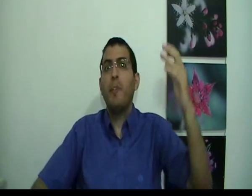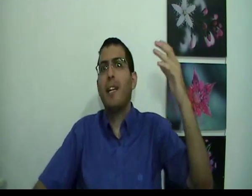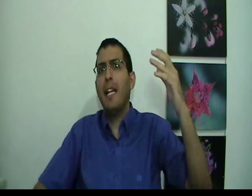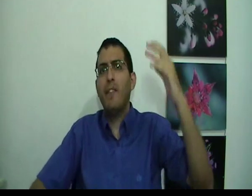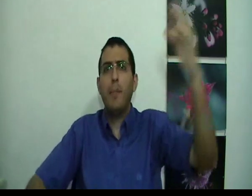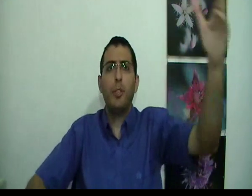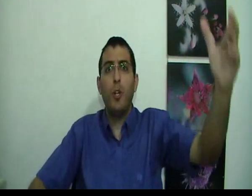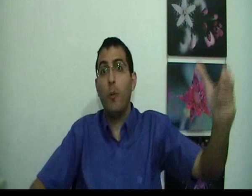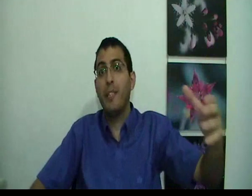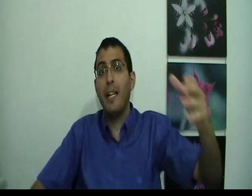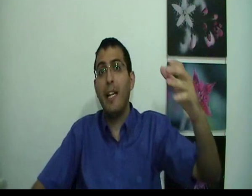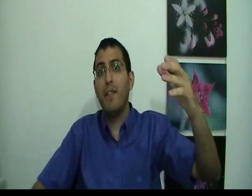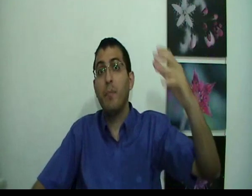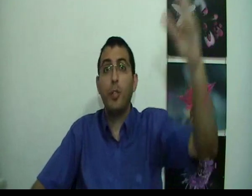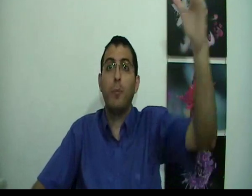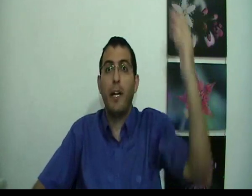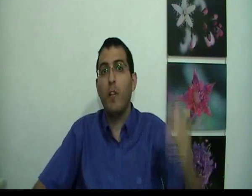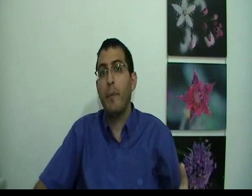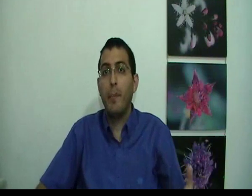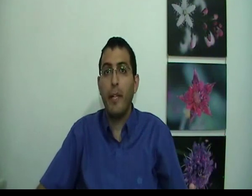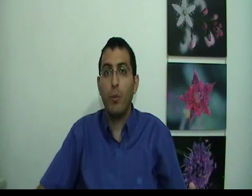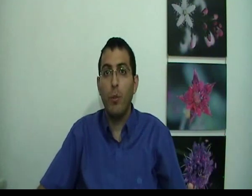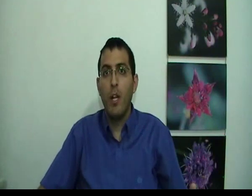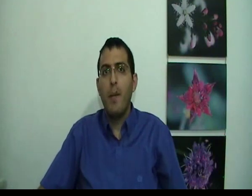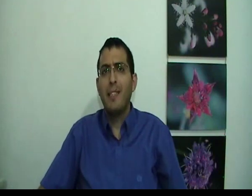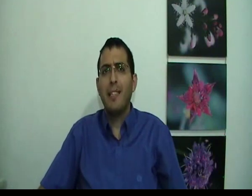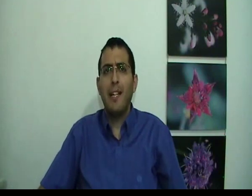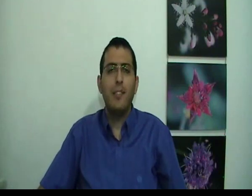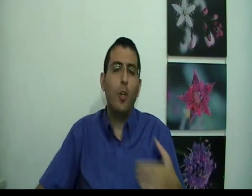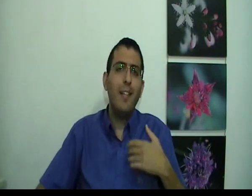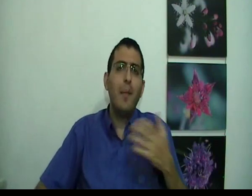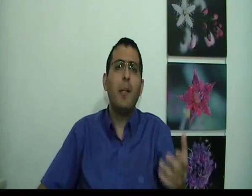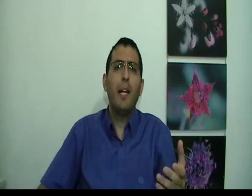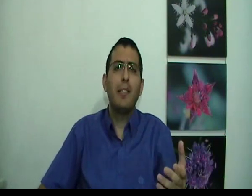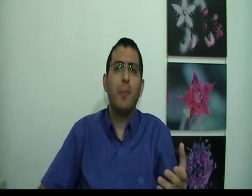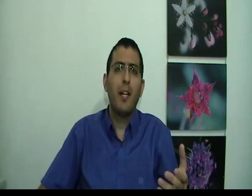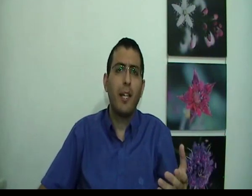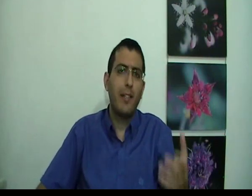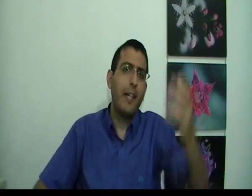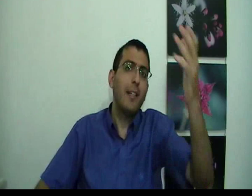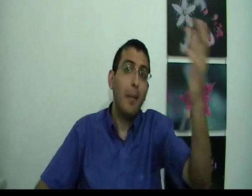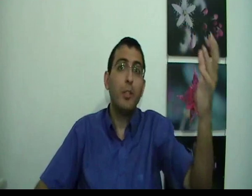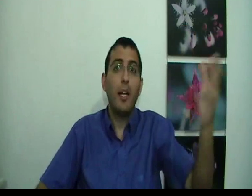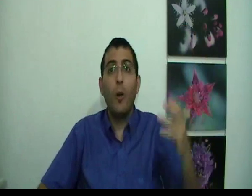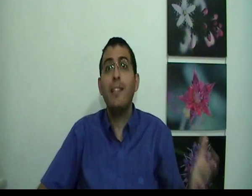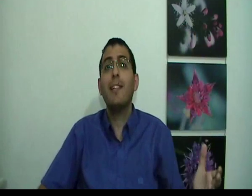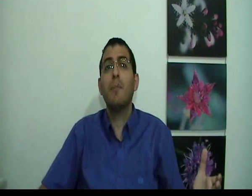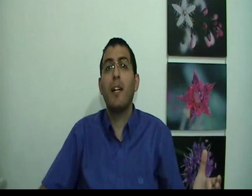מתגלה לב אבא שלו, מתגלה לב מישהו בחלום ומדבר איתו מצד אחד, זה לא אתה מדבר לעצמך כי אתה ראית את אבא שלך, לא ראית את עצמך